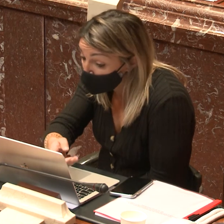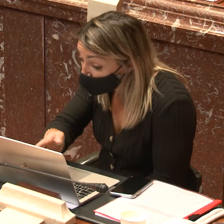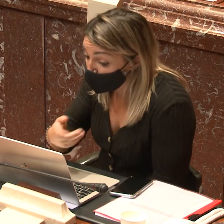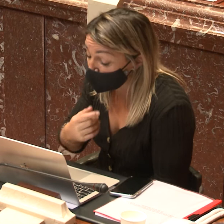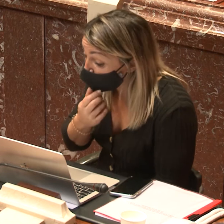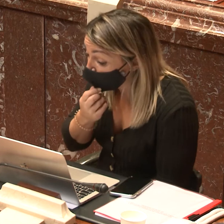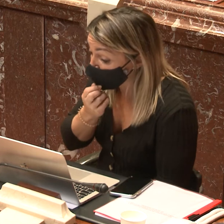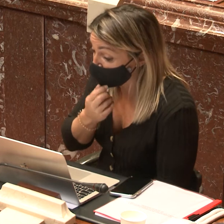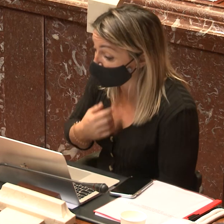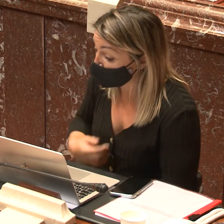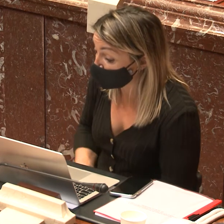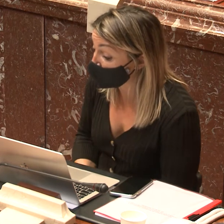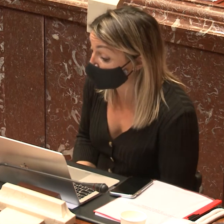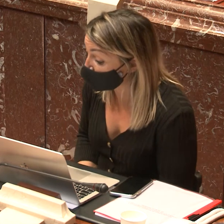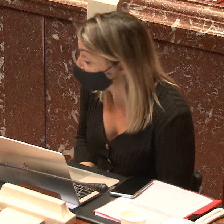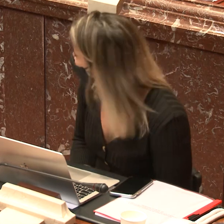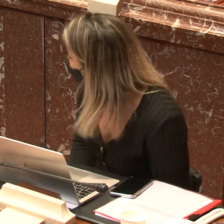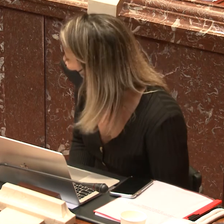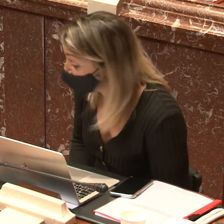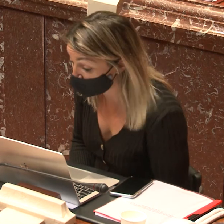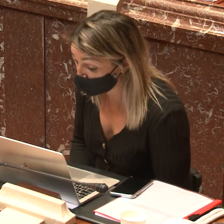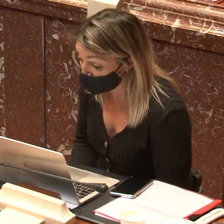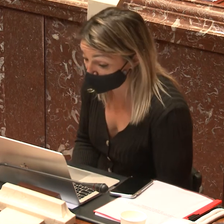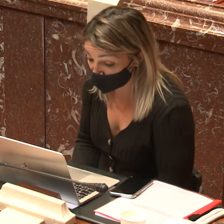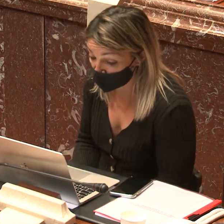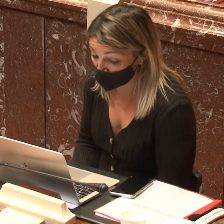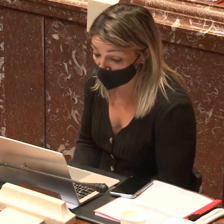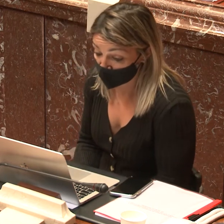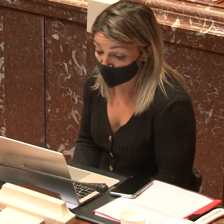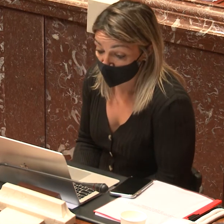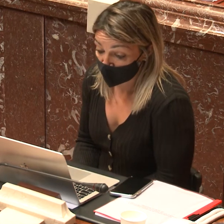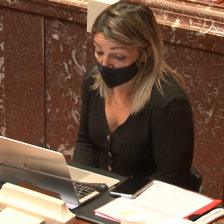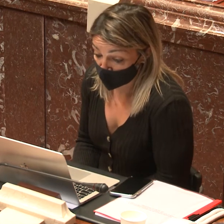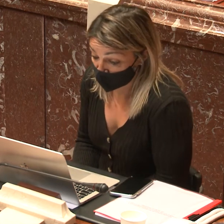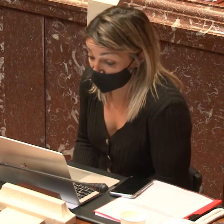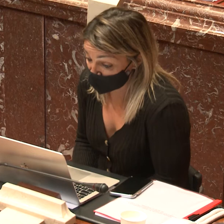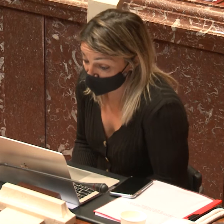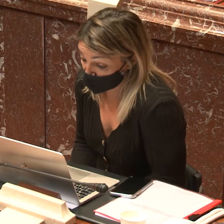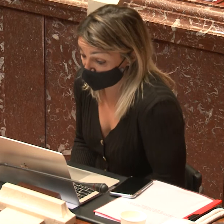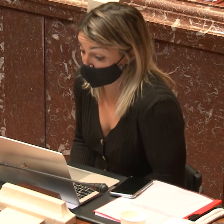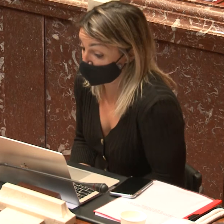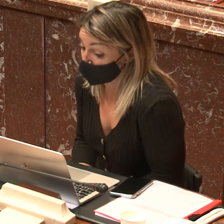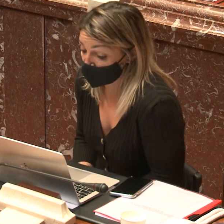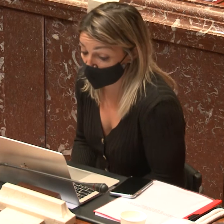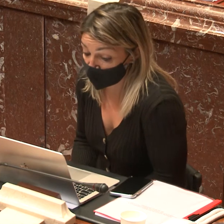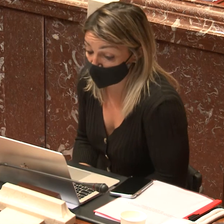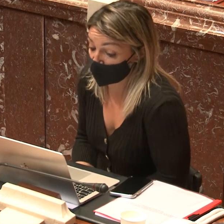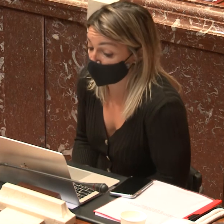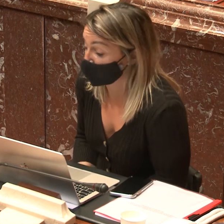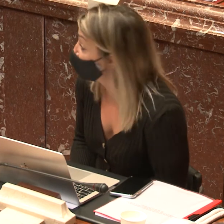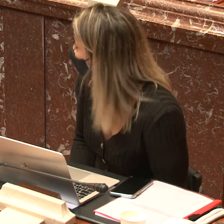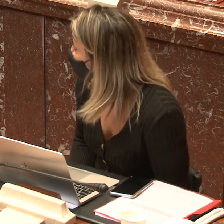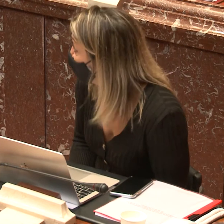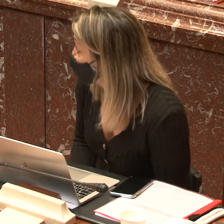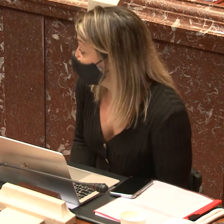que, de una vez por todas, se cumplan la medida recogida en el Pacto de Estado contra la violencia de género y así hacer accesibles los